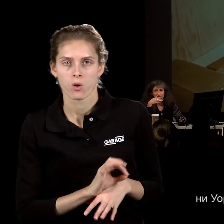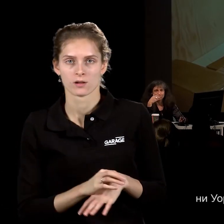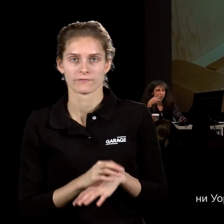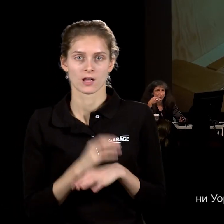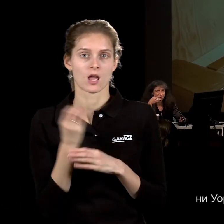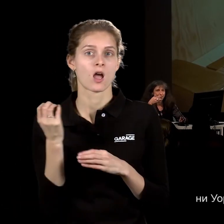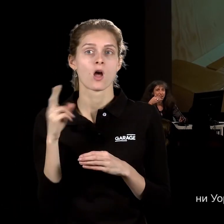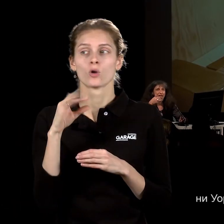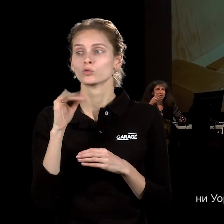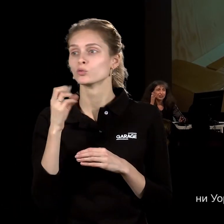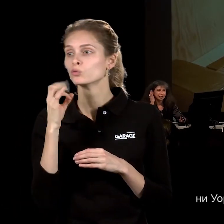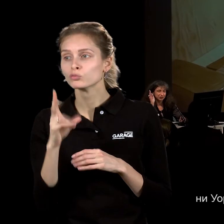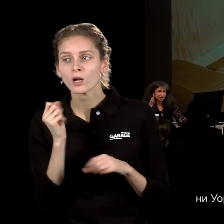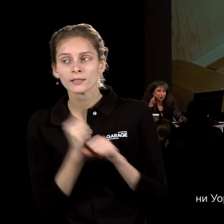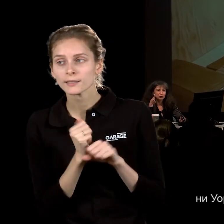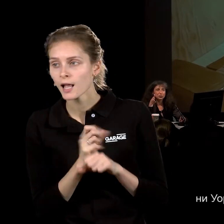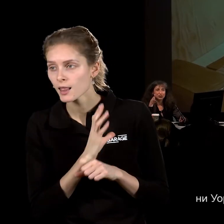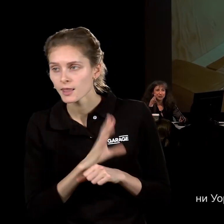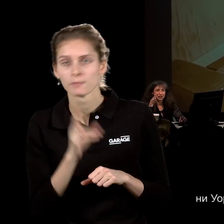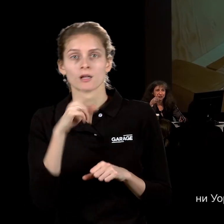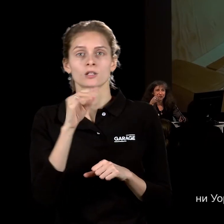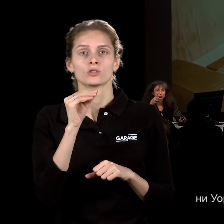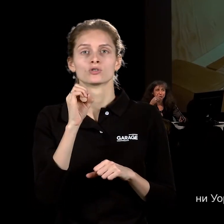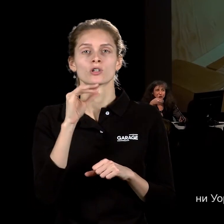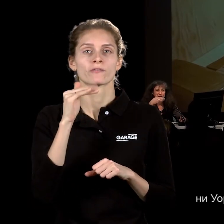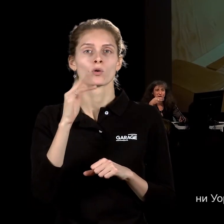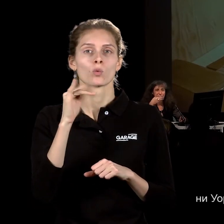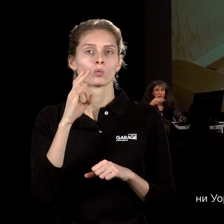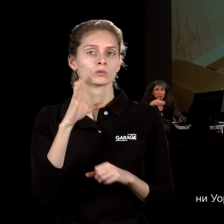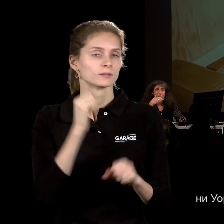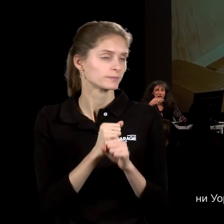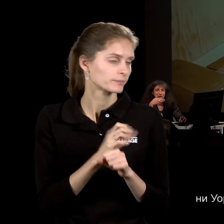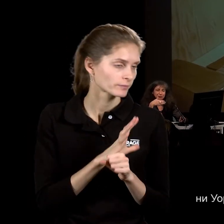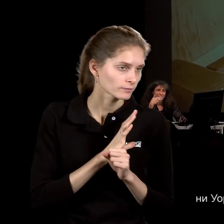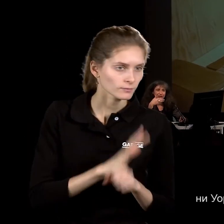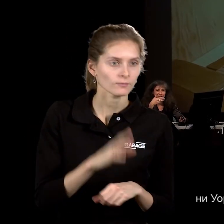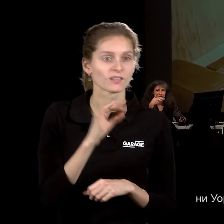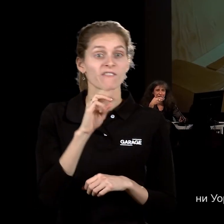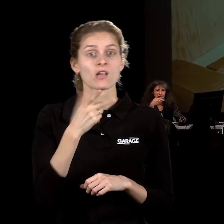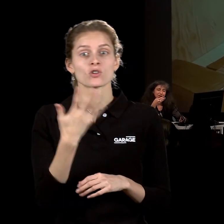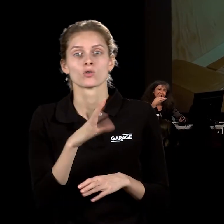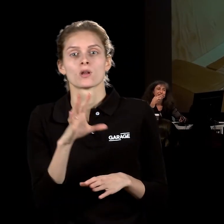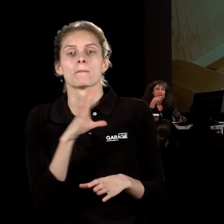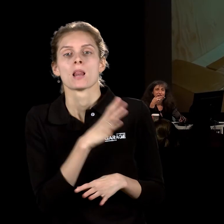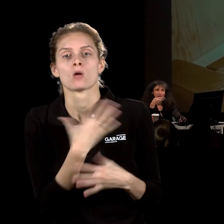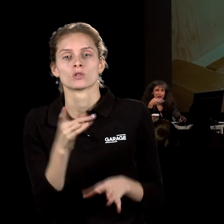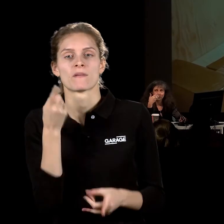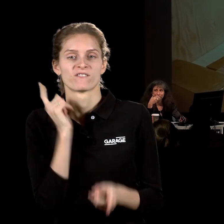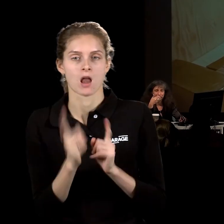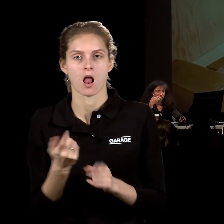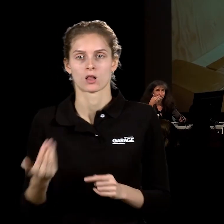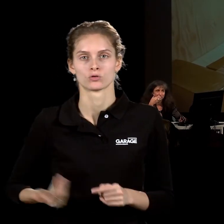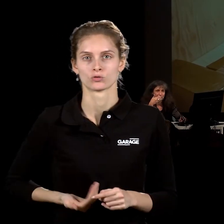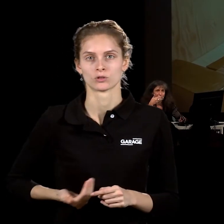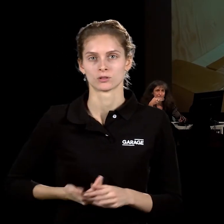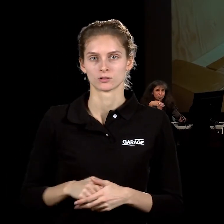делал ни Дюшан, ни Джефф Кунс, естественно, ни Орхол, вещь, которая побывала в реальности, которая не изъята из реальности